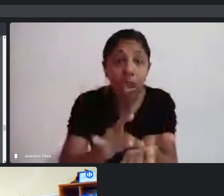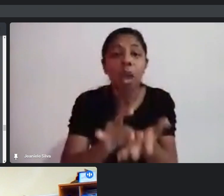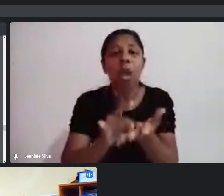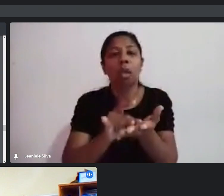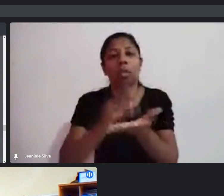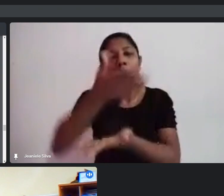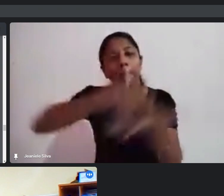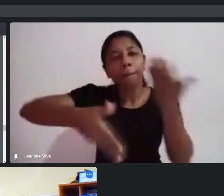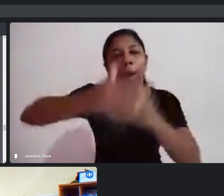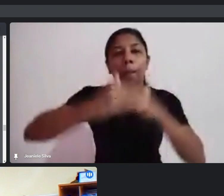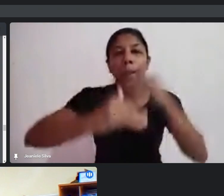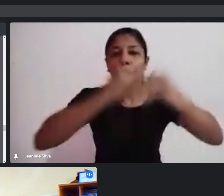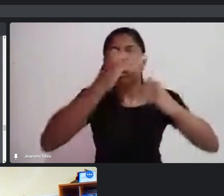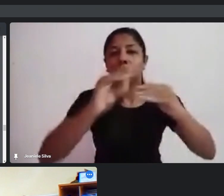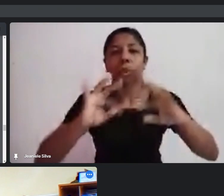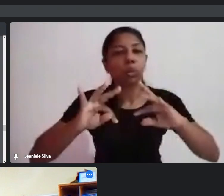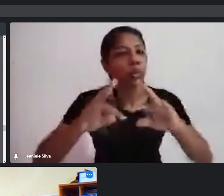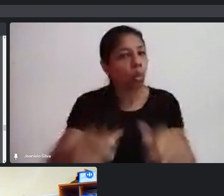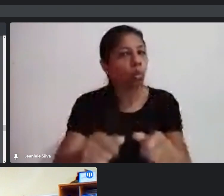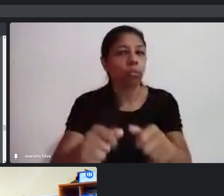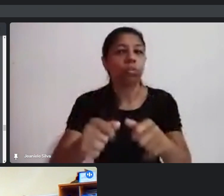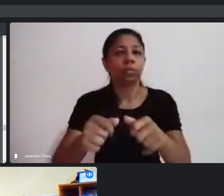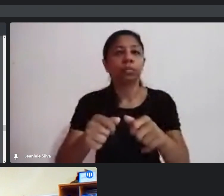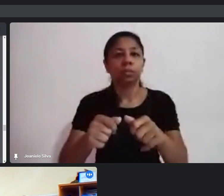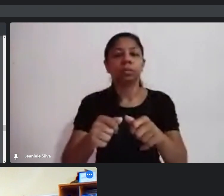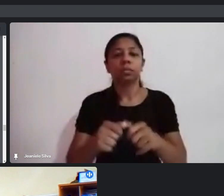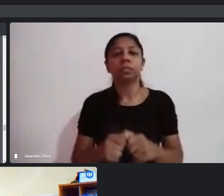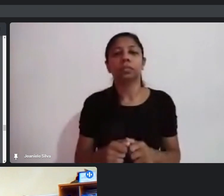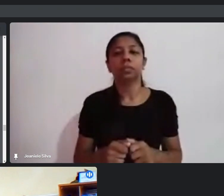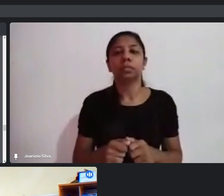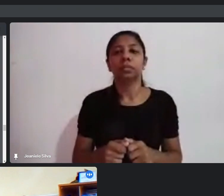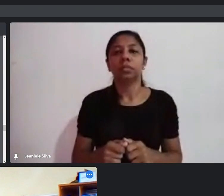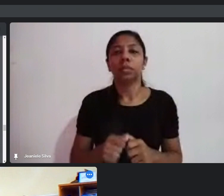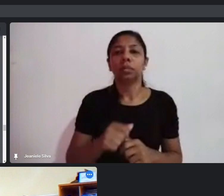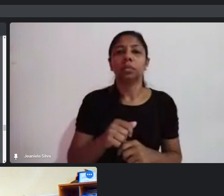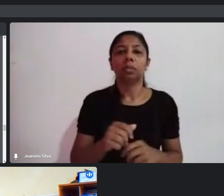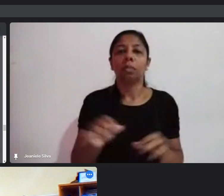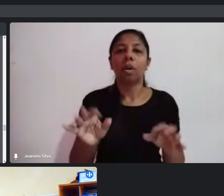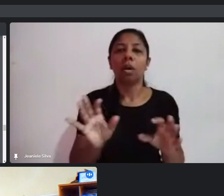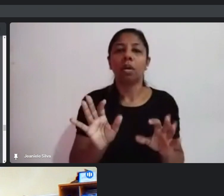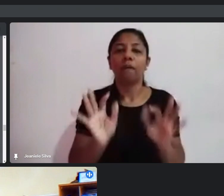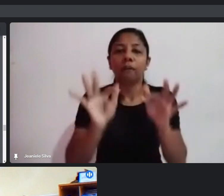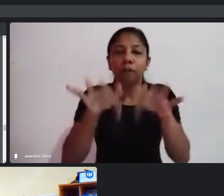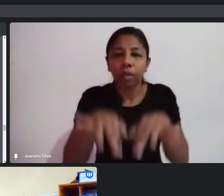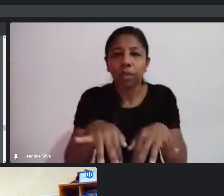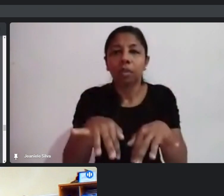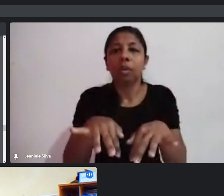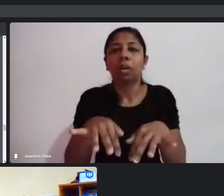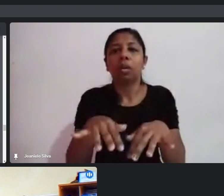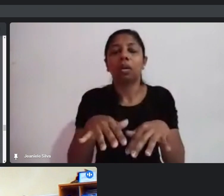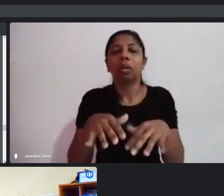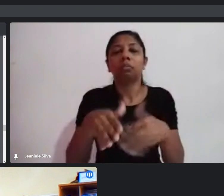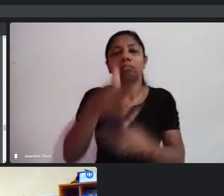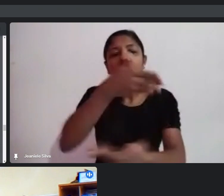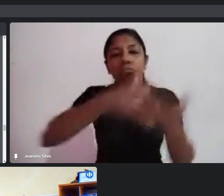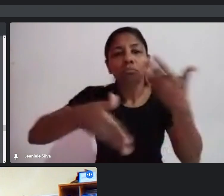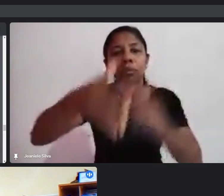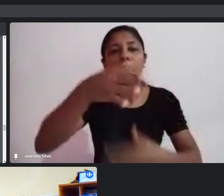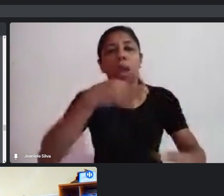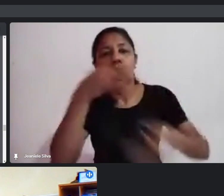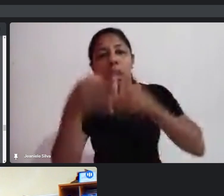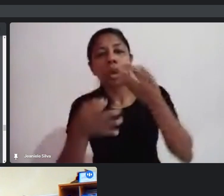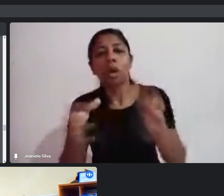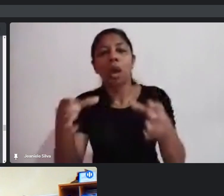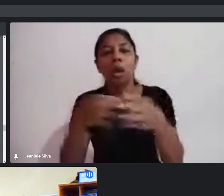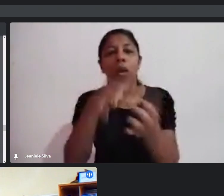para concluir, convido todos os grupos que compõem a Câmara Setorial e os blocos